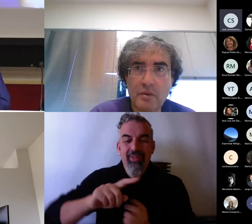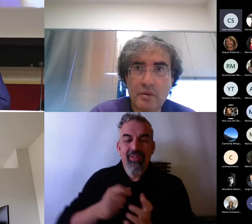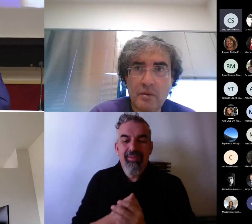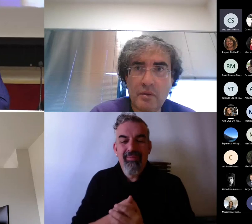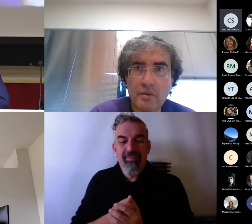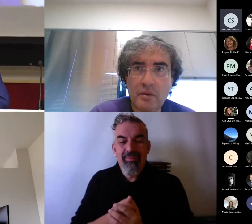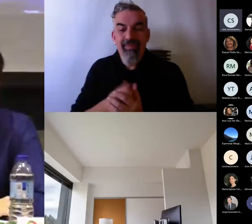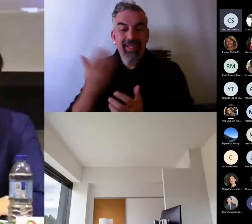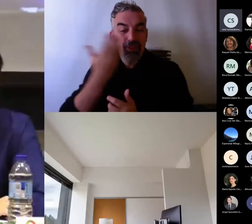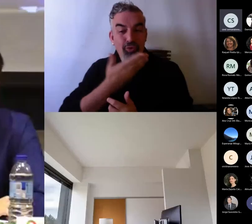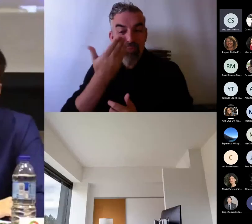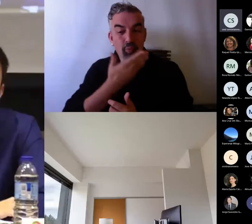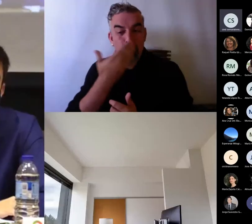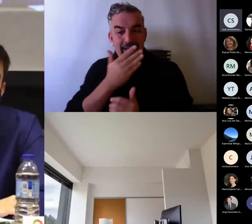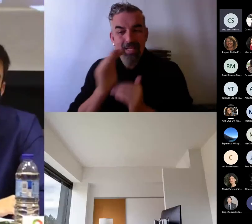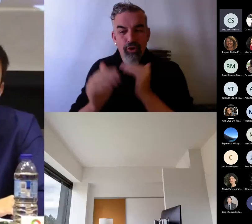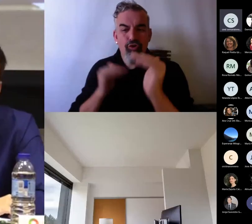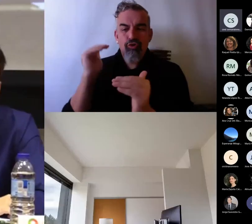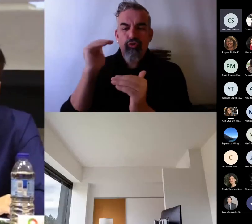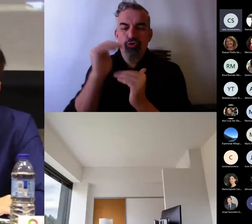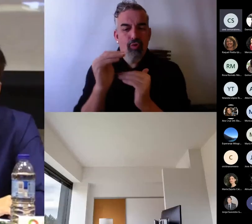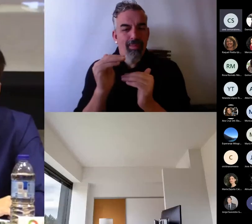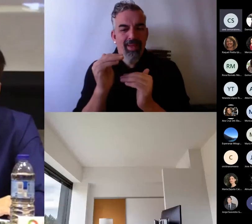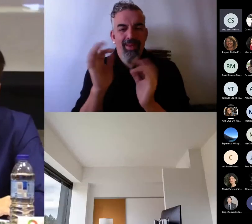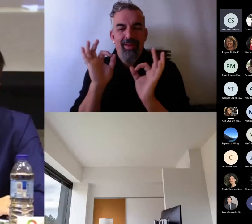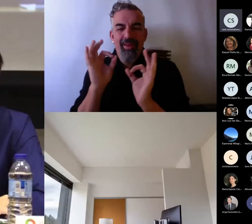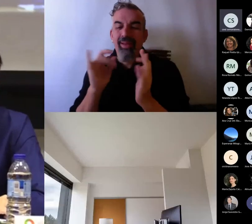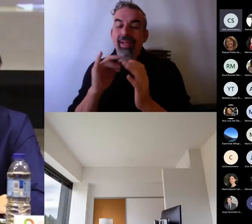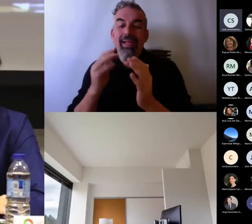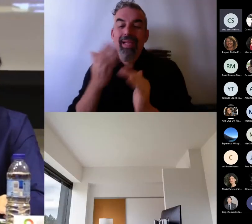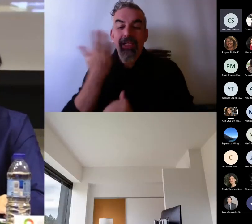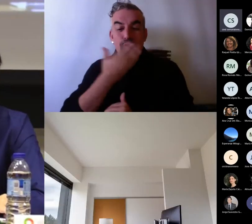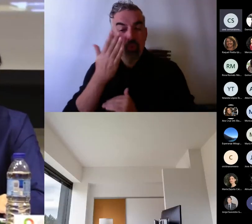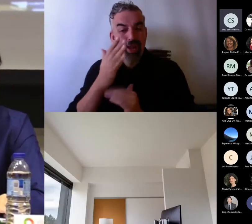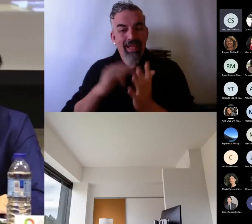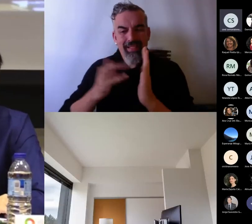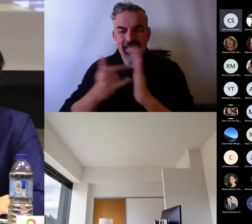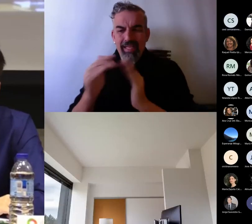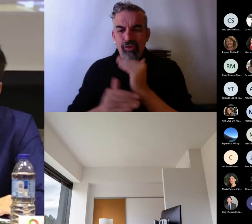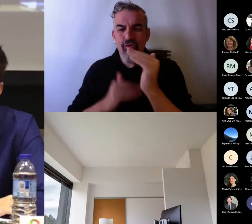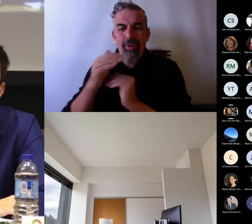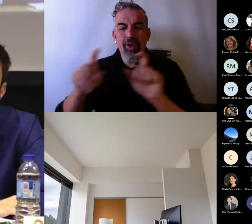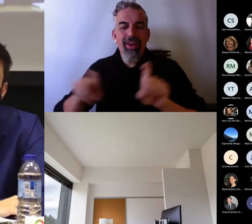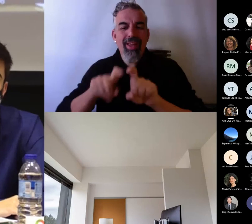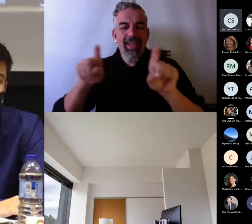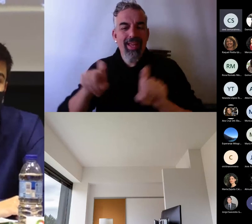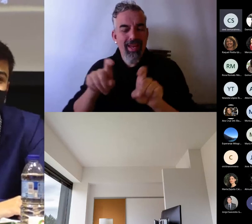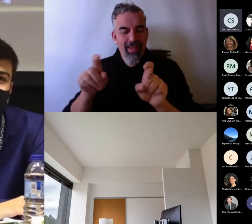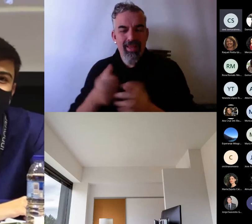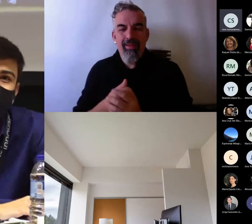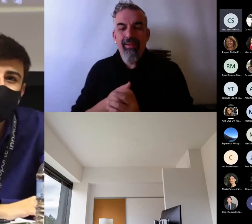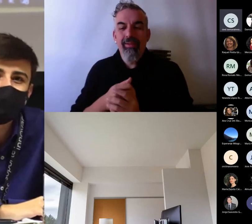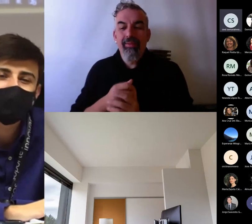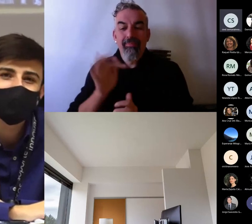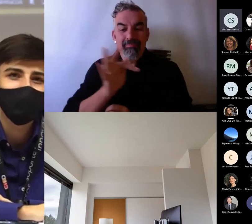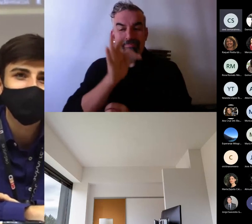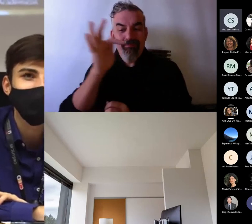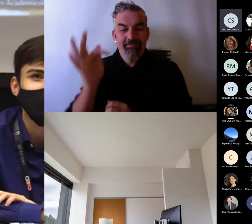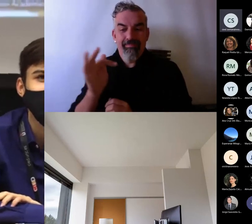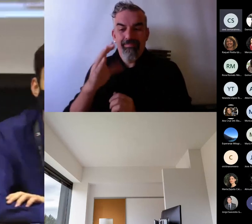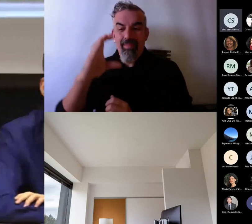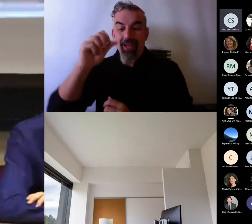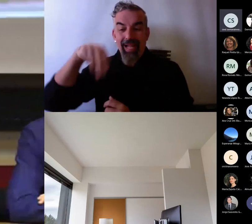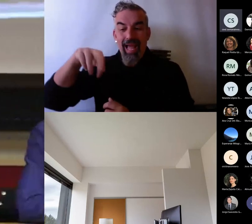de la Escuela Técnica Superior de Ingeniería Informática. Después está Carmen